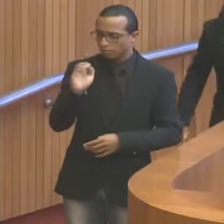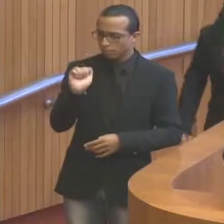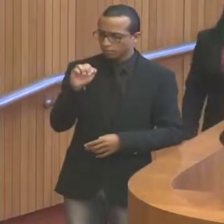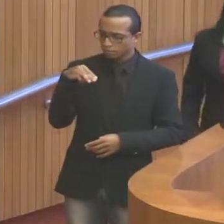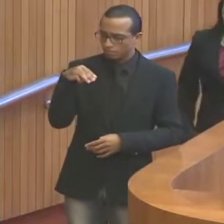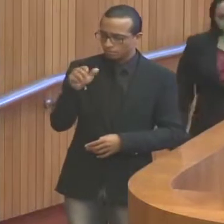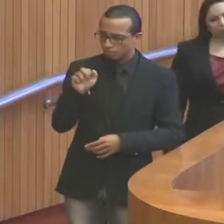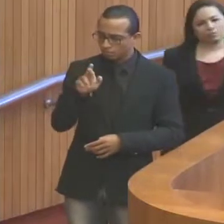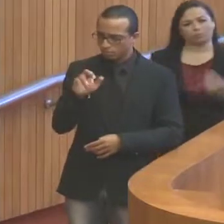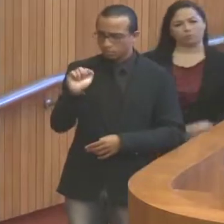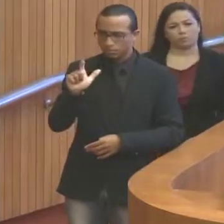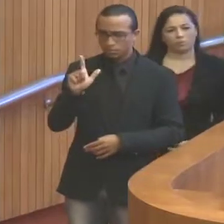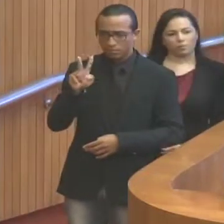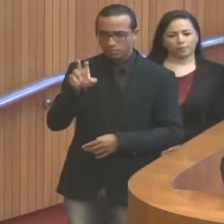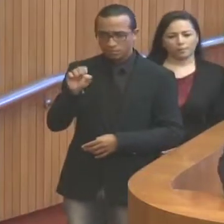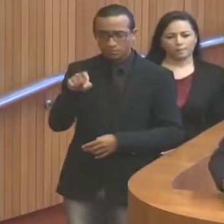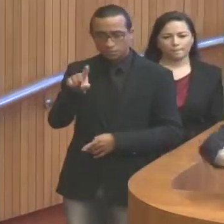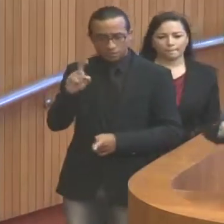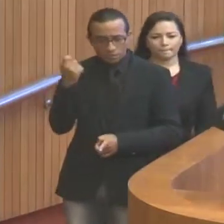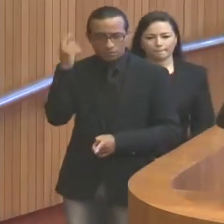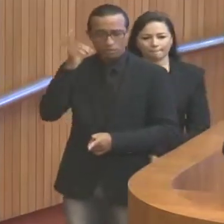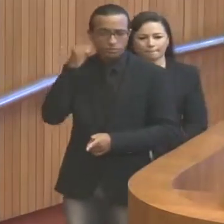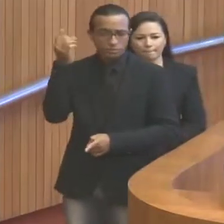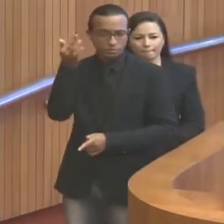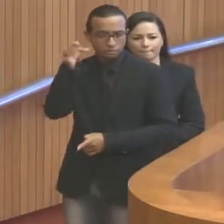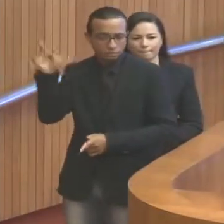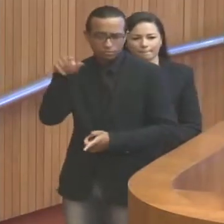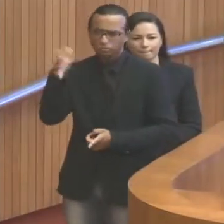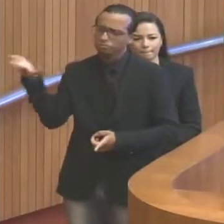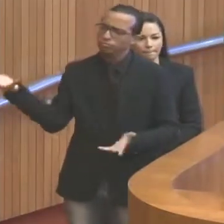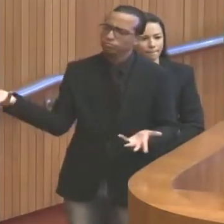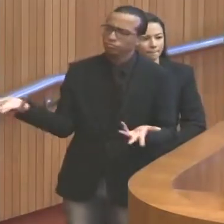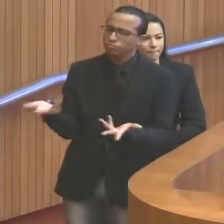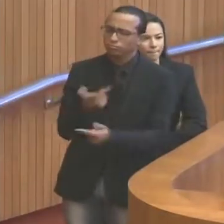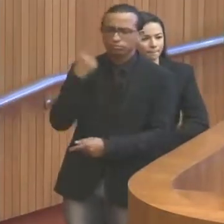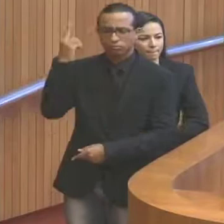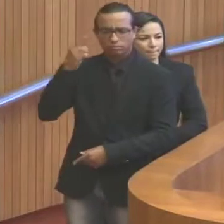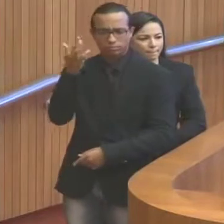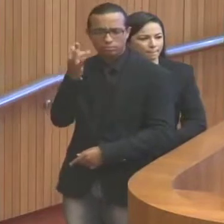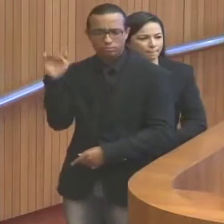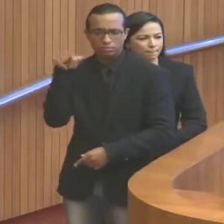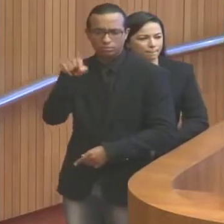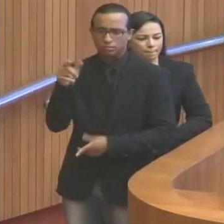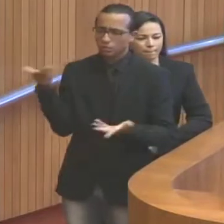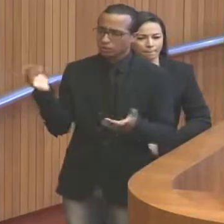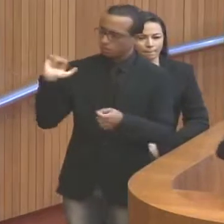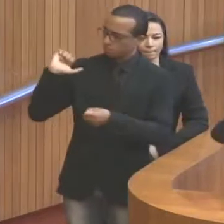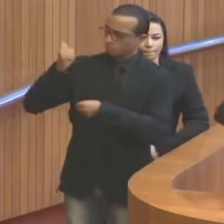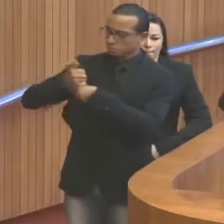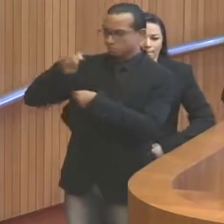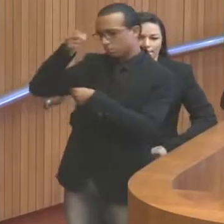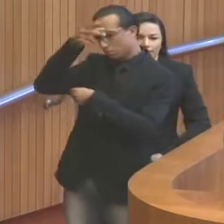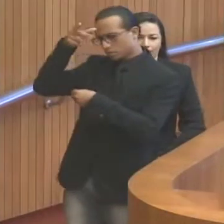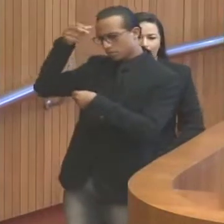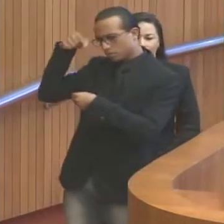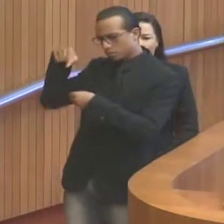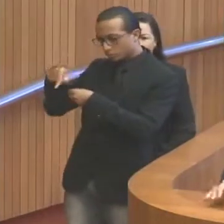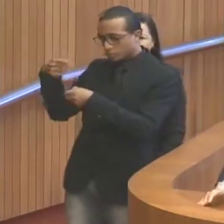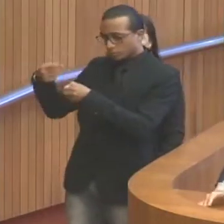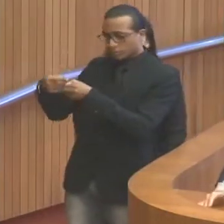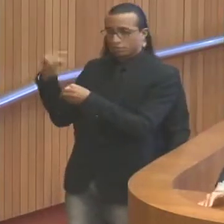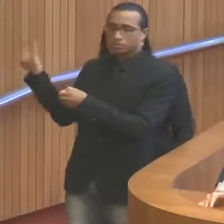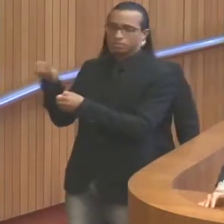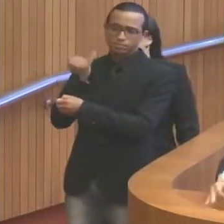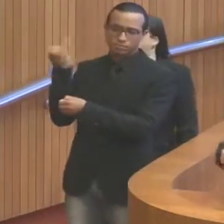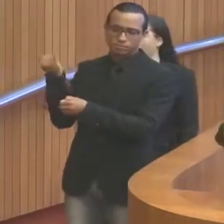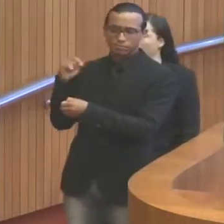Excelência, que foi deputado federal, um brilhante deputado federal, Vossa Excelência, que está administrando uma cidade importante do